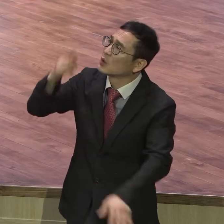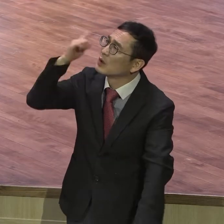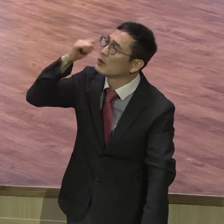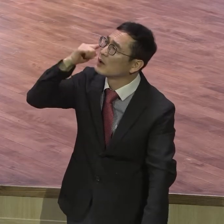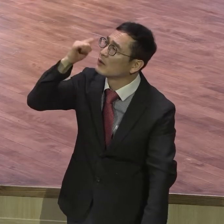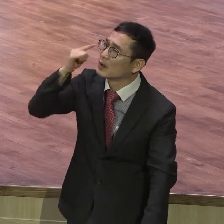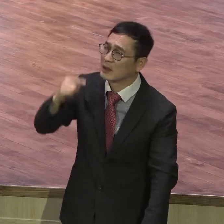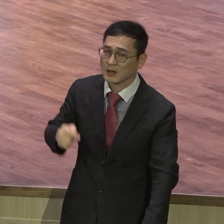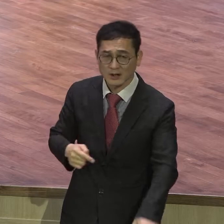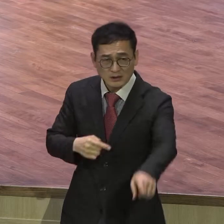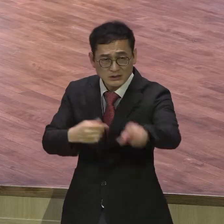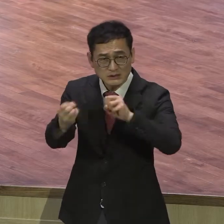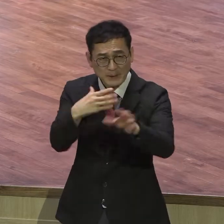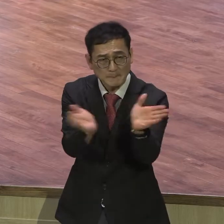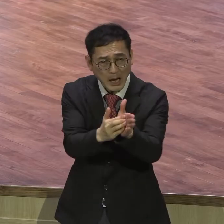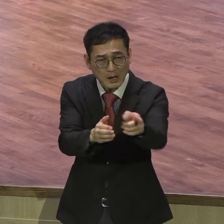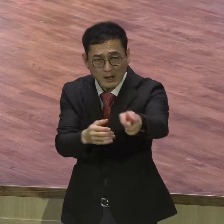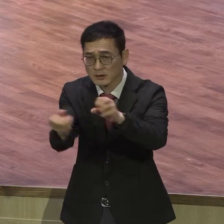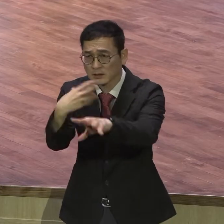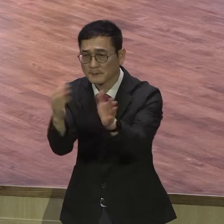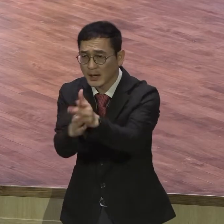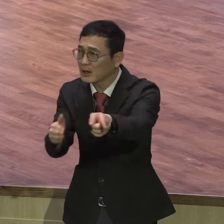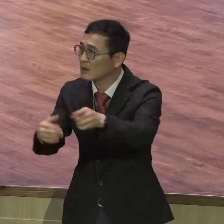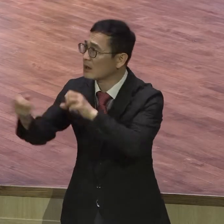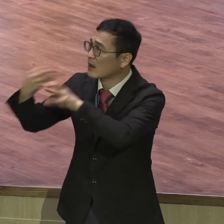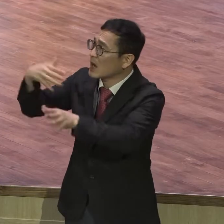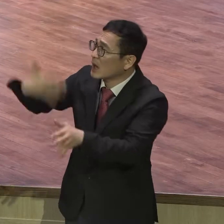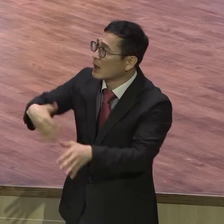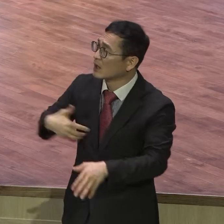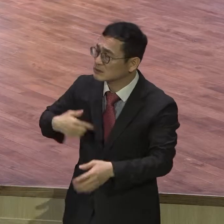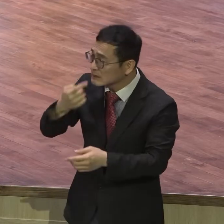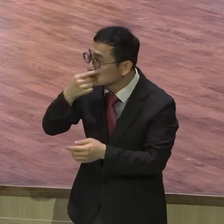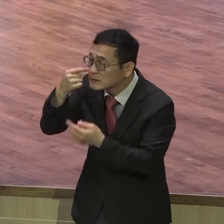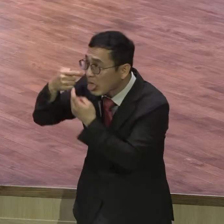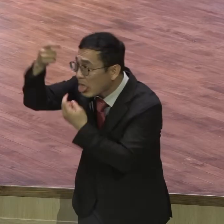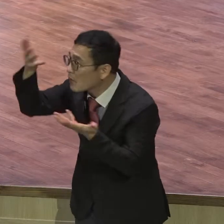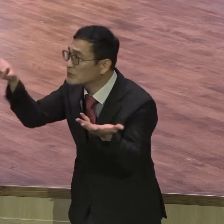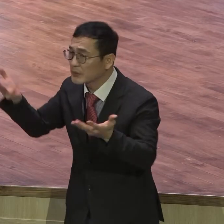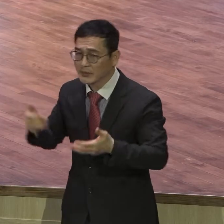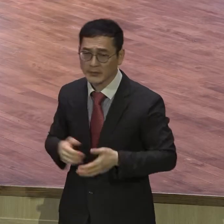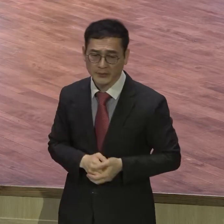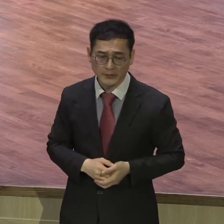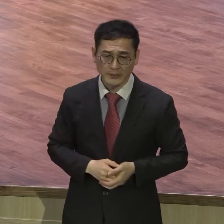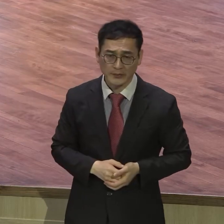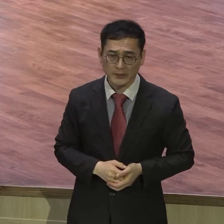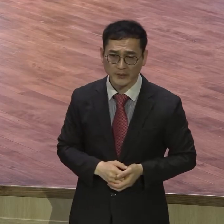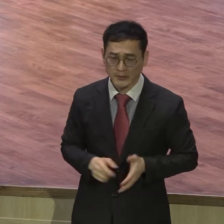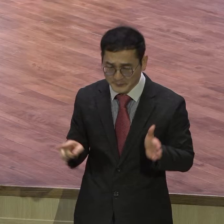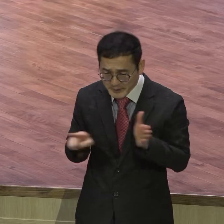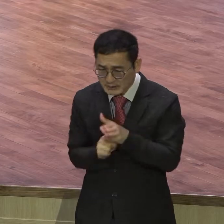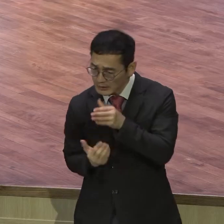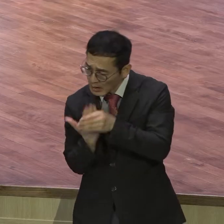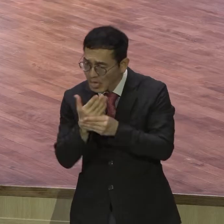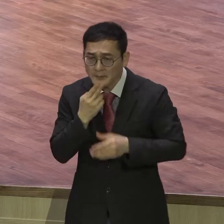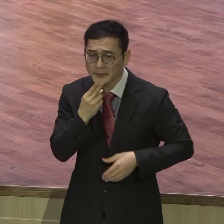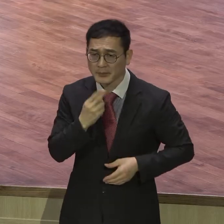왜 응답을 못 받냐 나는 왜 믿음이 안 자르냐 나는 왜 증거가 없냐 나는 왜 이렇게 뜨거운 마음이 안 생기냐 나는 왜 체험이 없냐